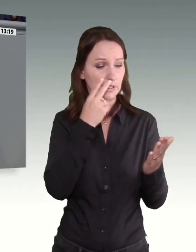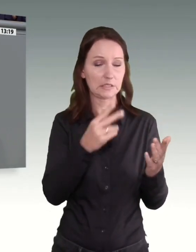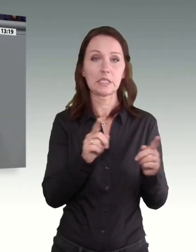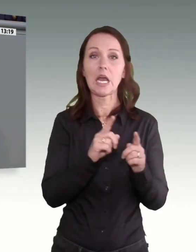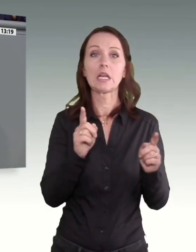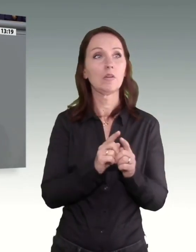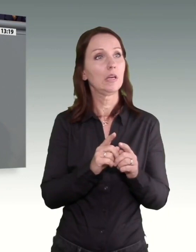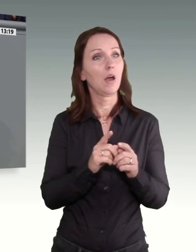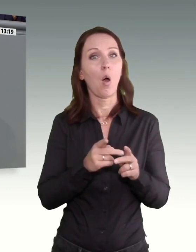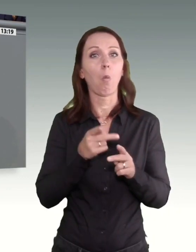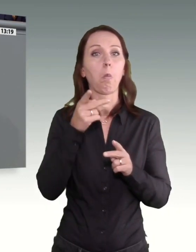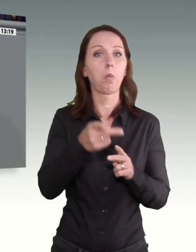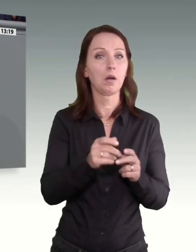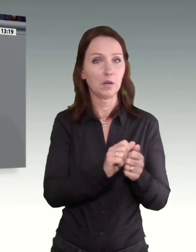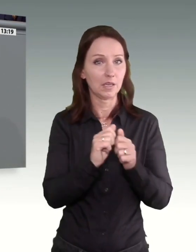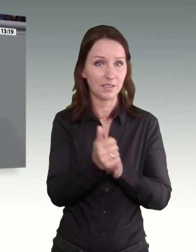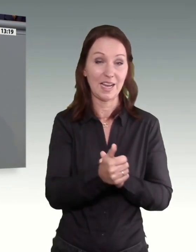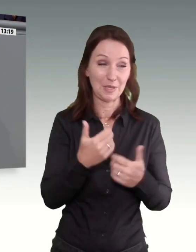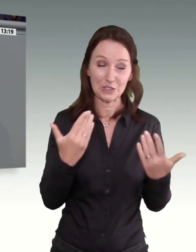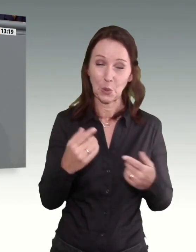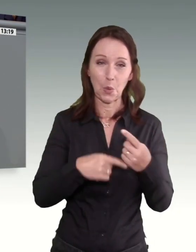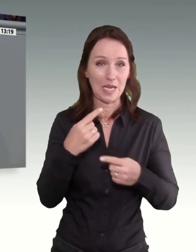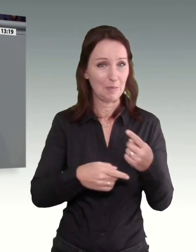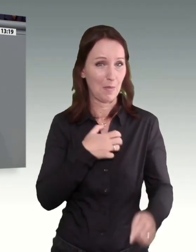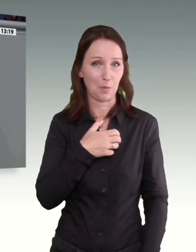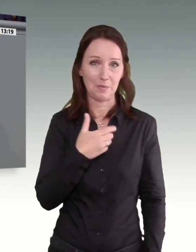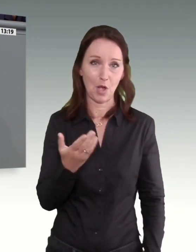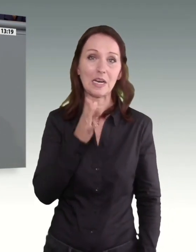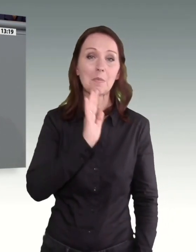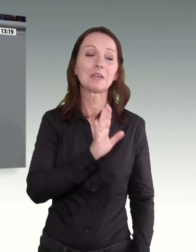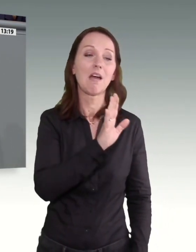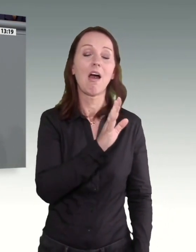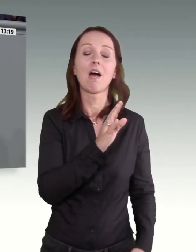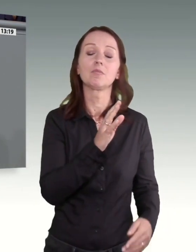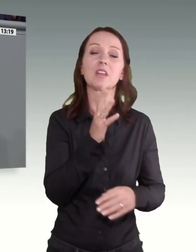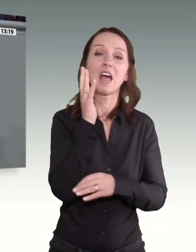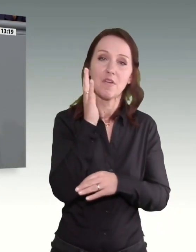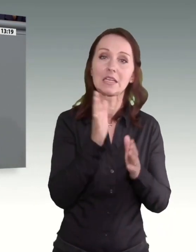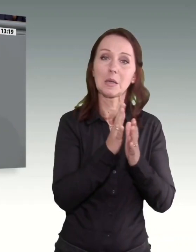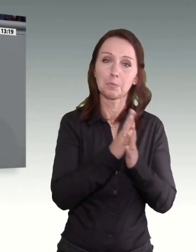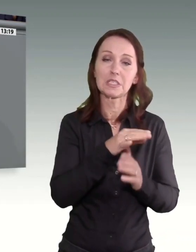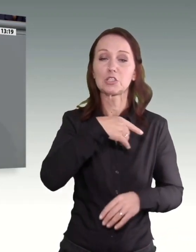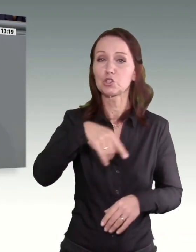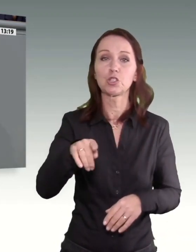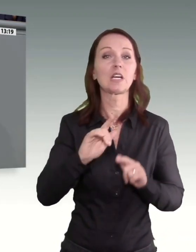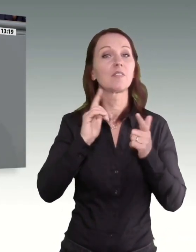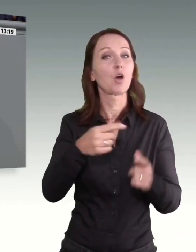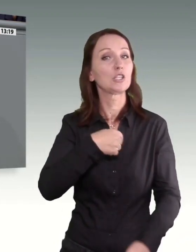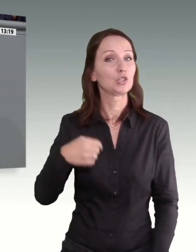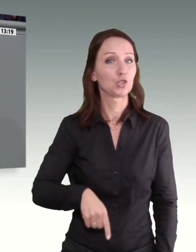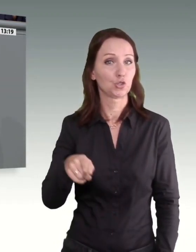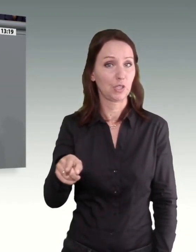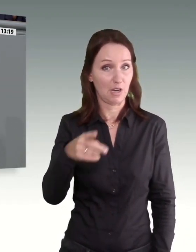gleich. Ein solcher ist immer problematisch. Schicken Sie Ihre Referenten bitte mal nach China, und schauen Sie, wie den